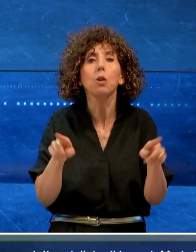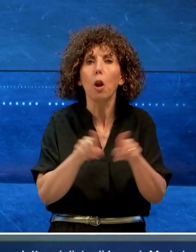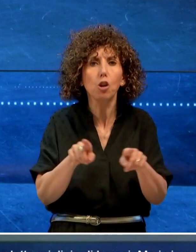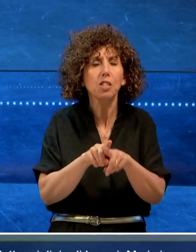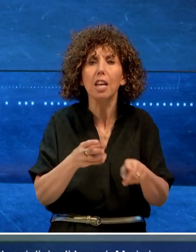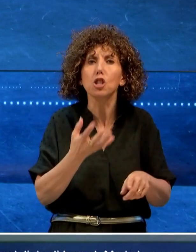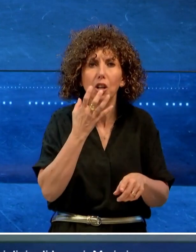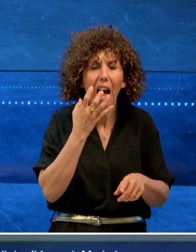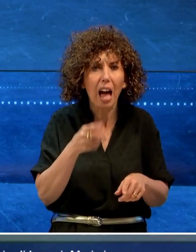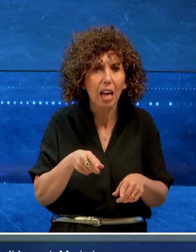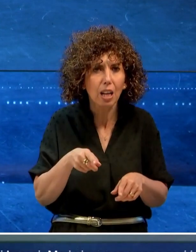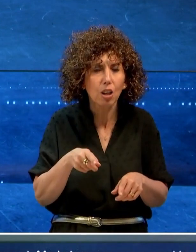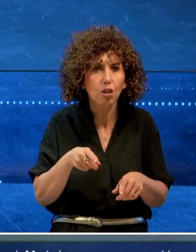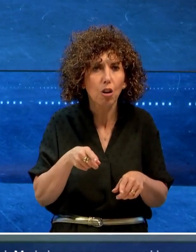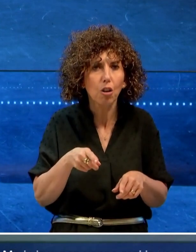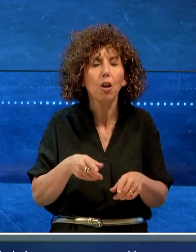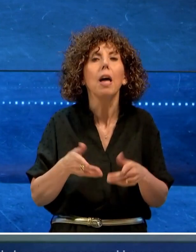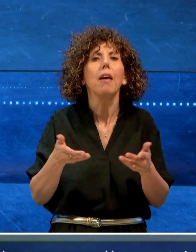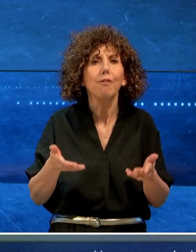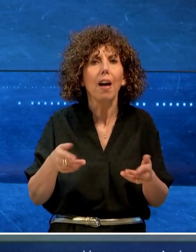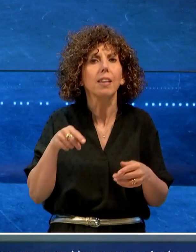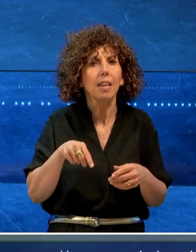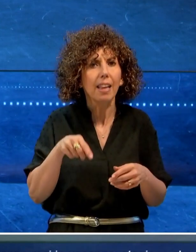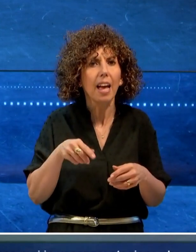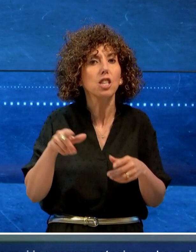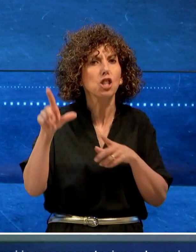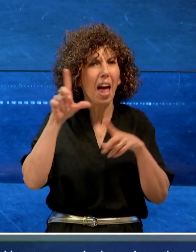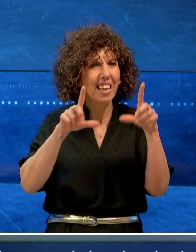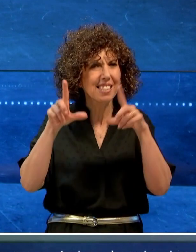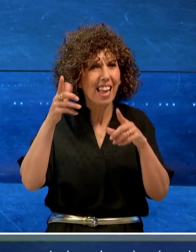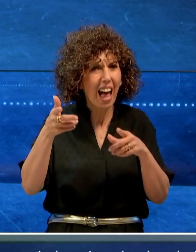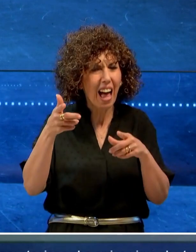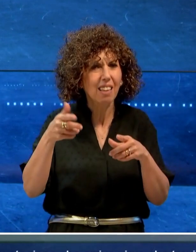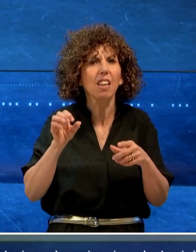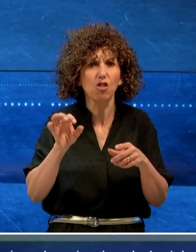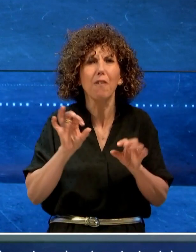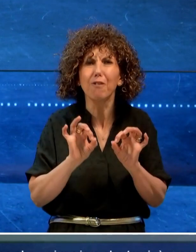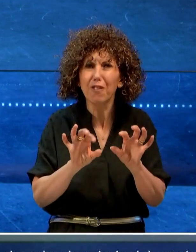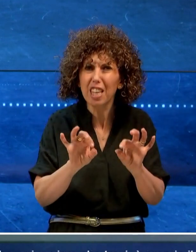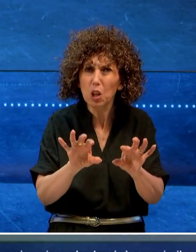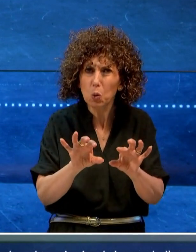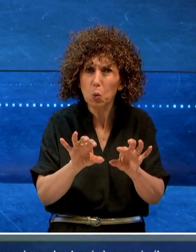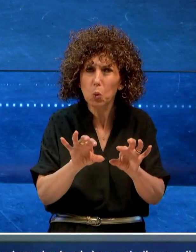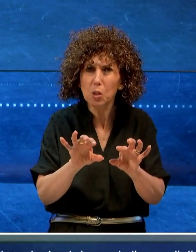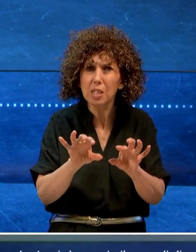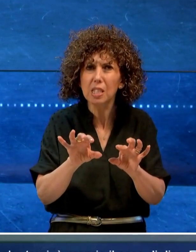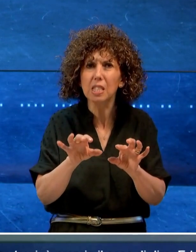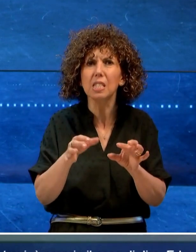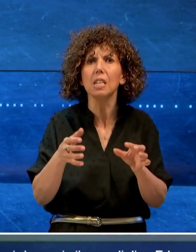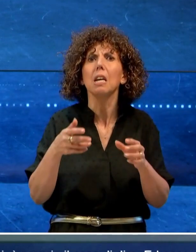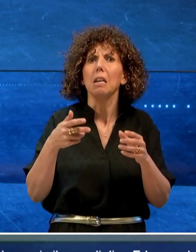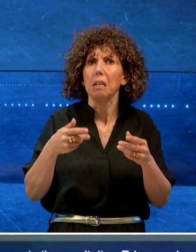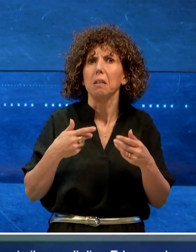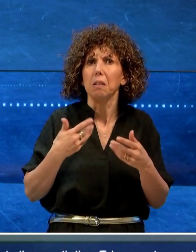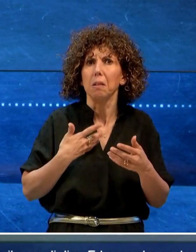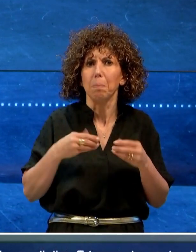virus che trovi, è proprio il caso di dire. Ed ecco che anche durante l'estate ci sono agenti patogeni che rimangono piuttosto vivaci.